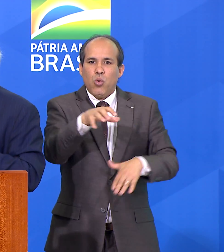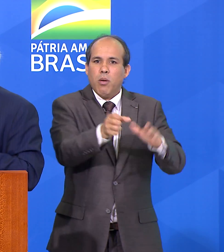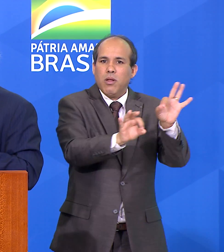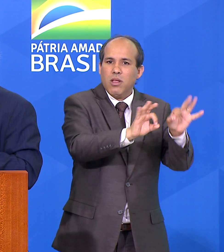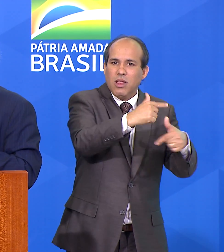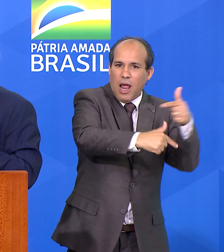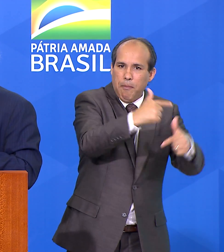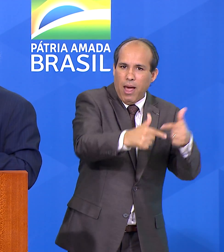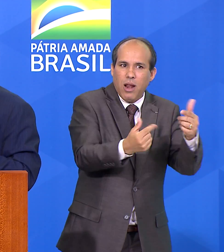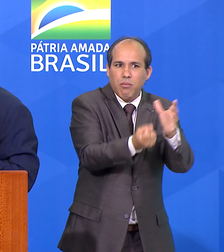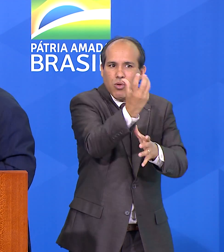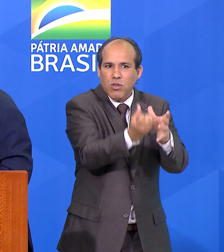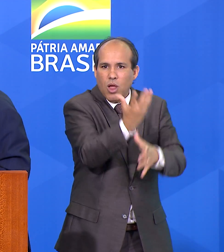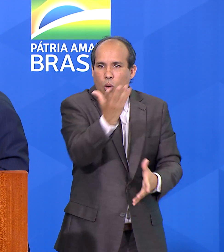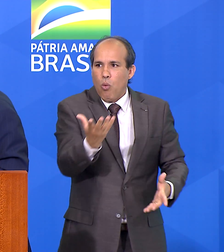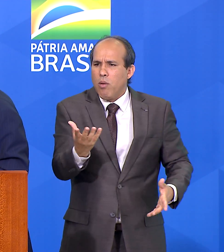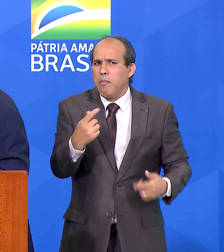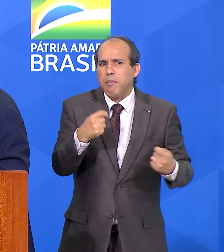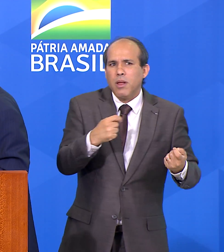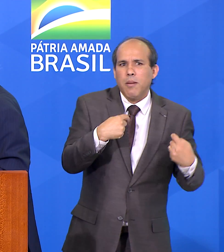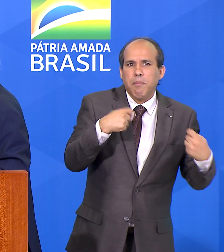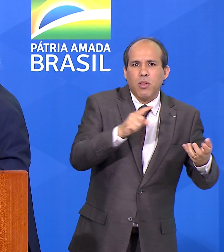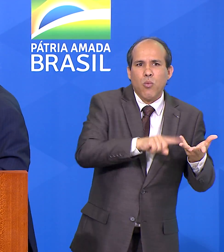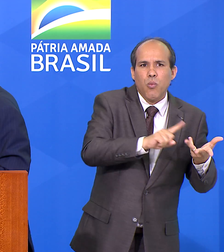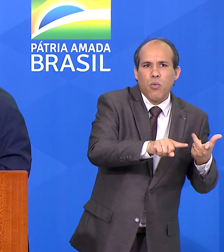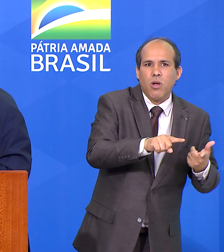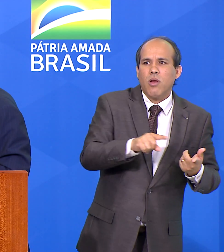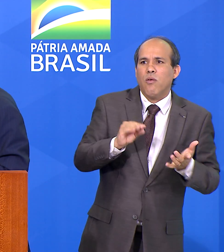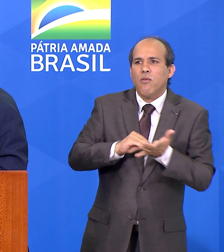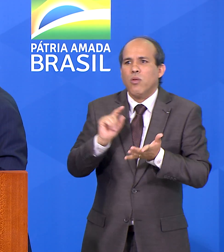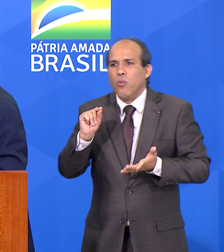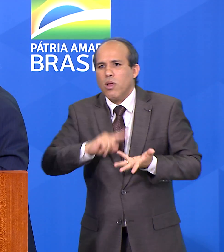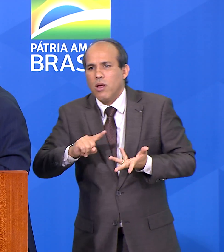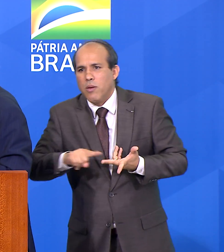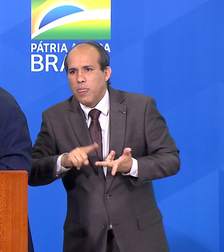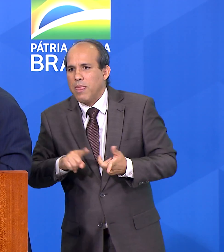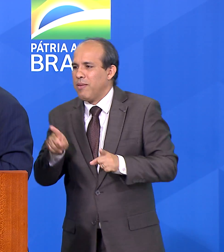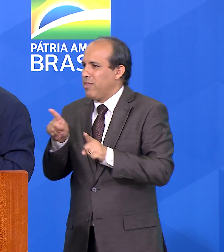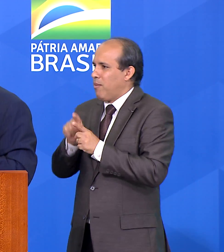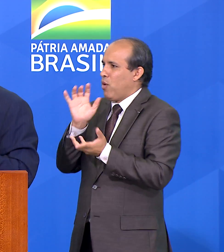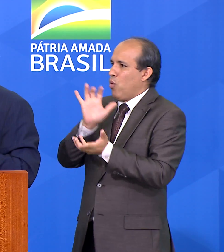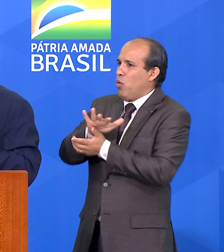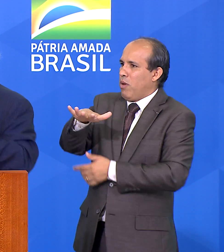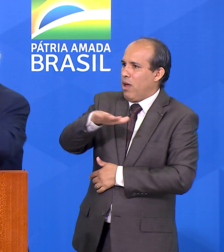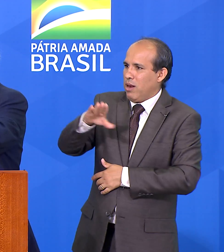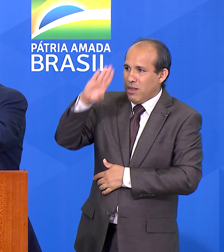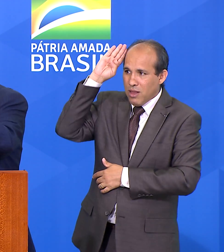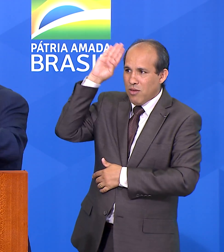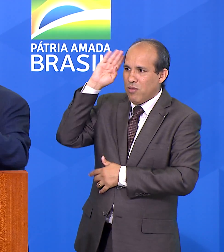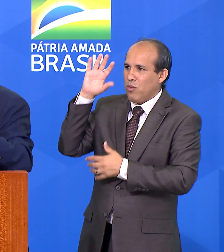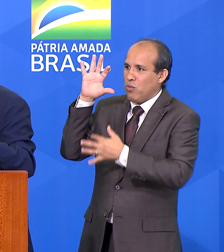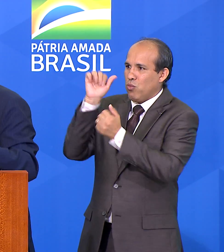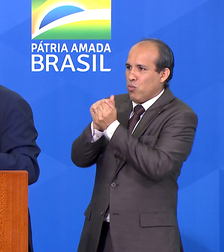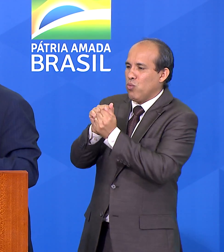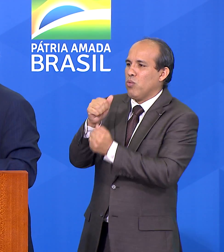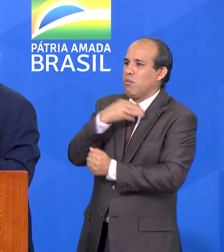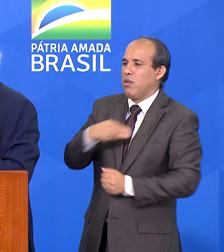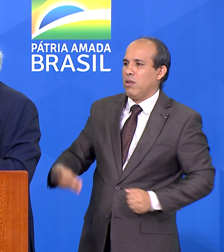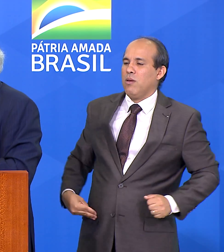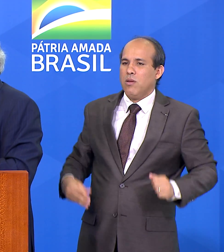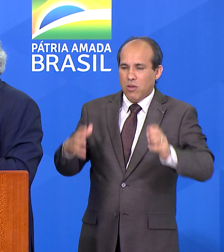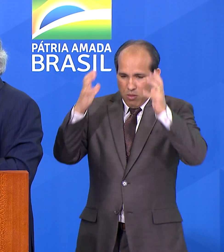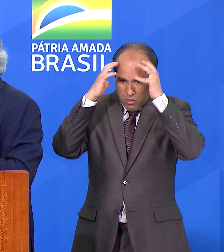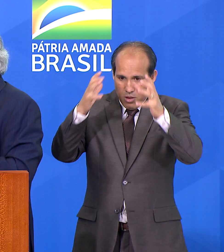precisa, a comunidade científica com o nosso ministro Marcos Pontes. E tudo isso está integrado em